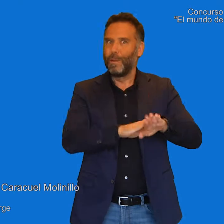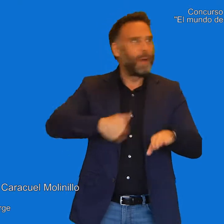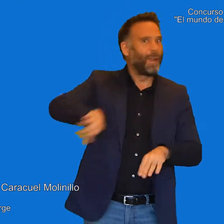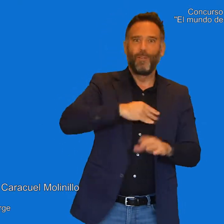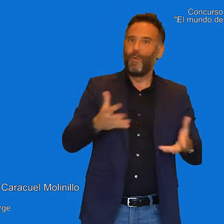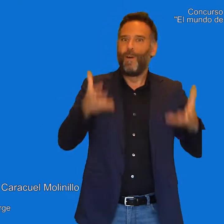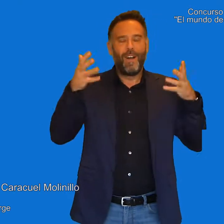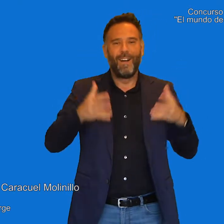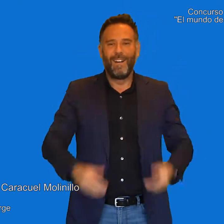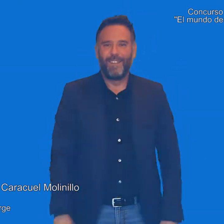todos.